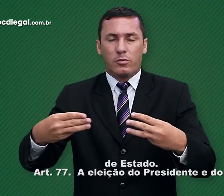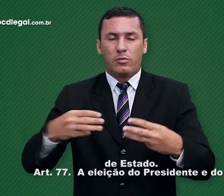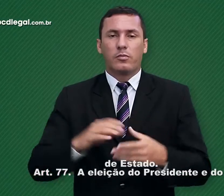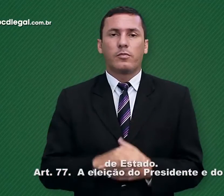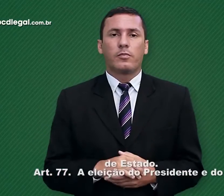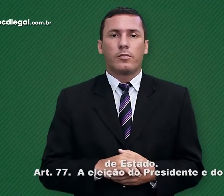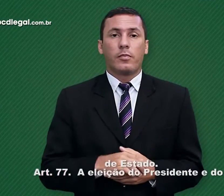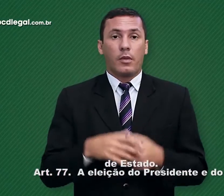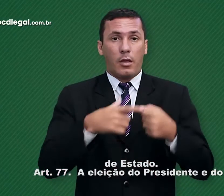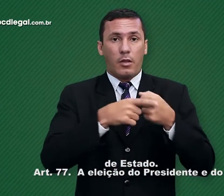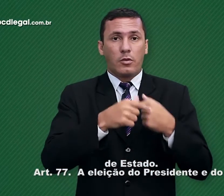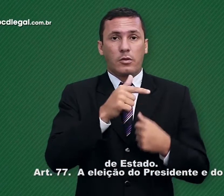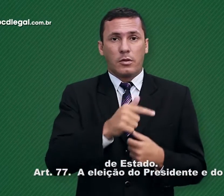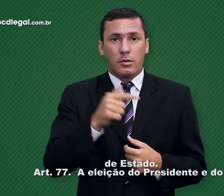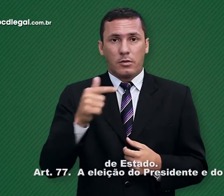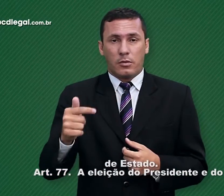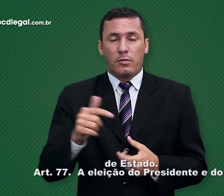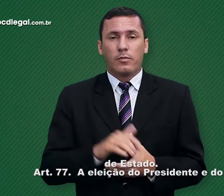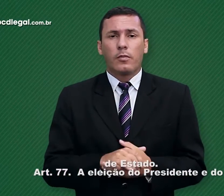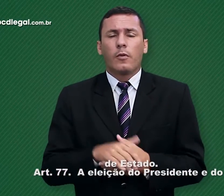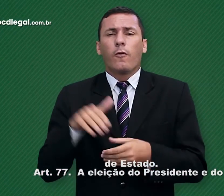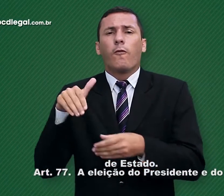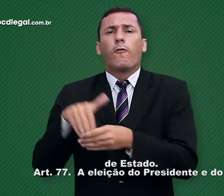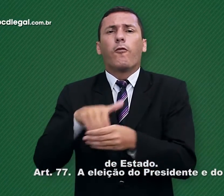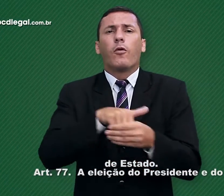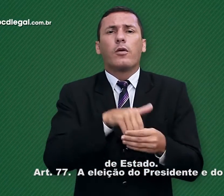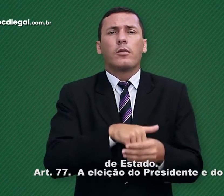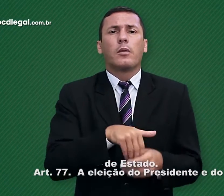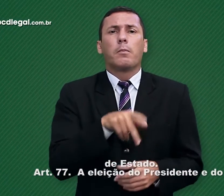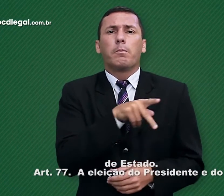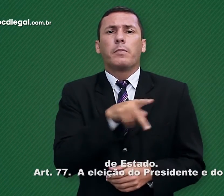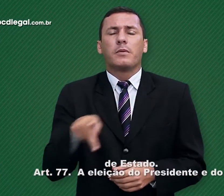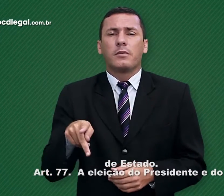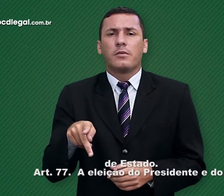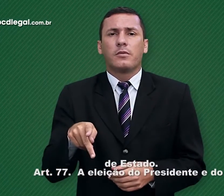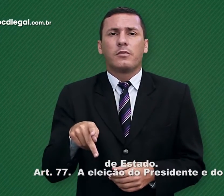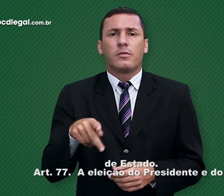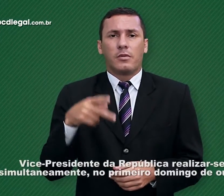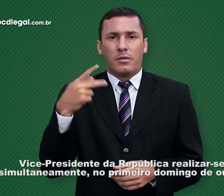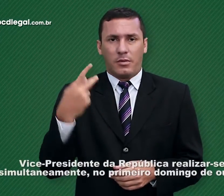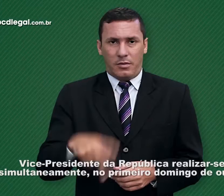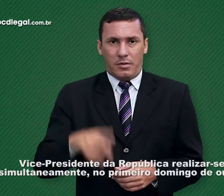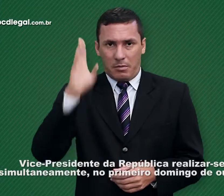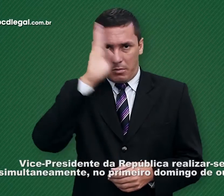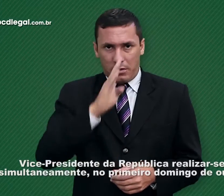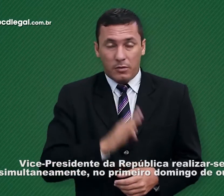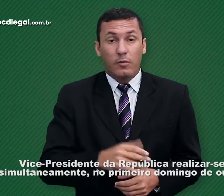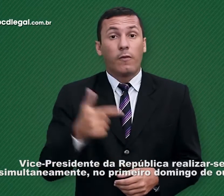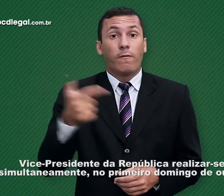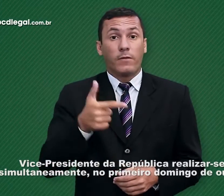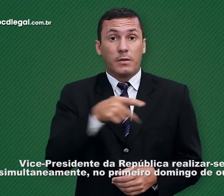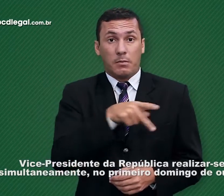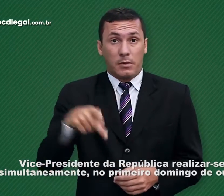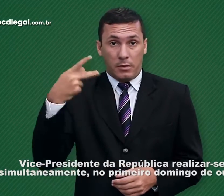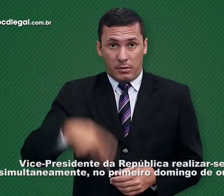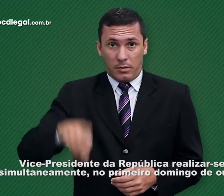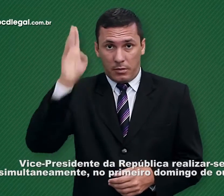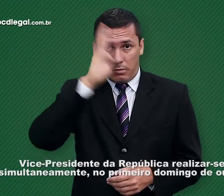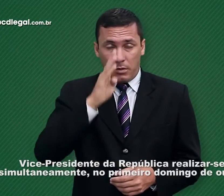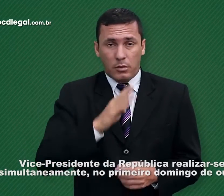Artigo 77. A eleição do presidente e do vice-presidente da República realizar-se